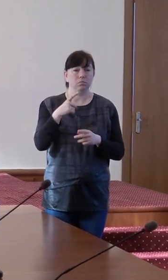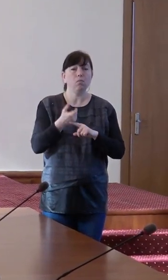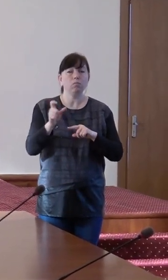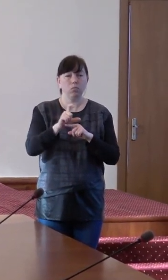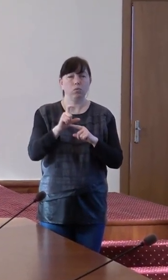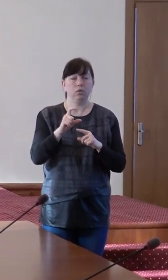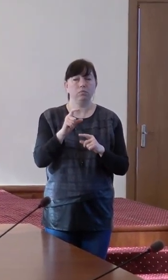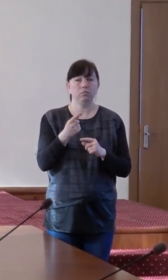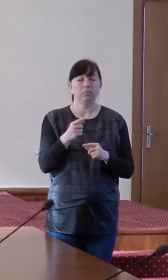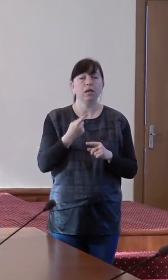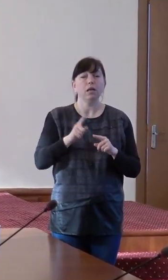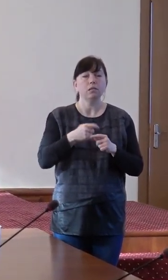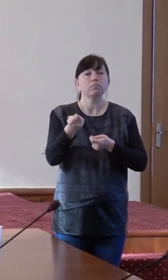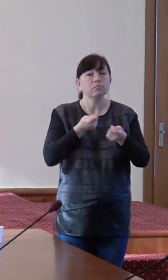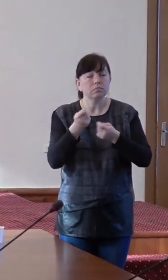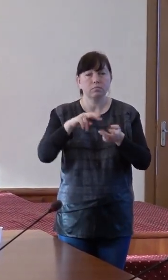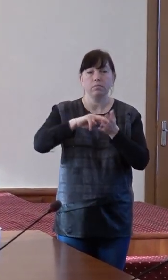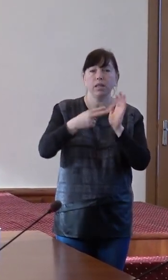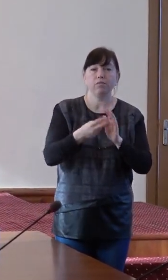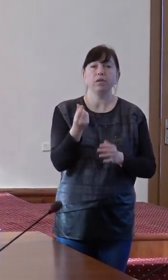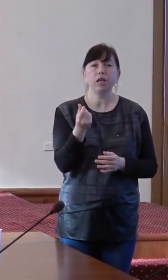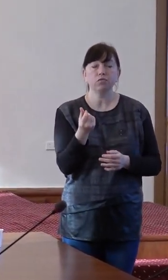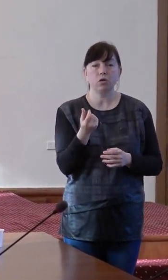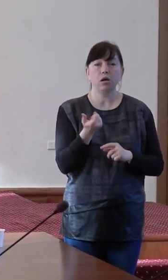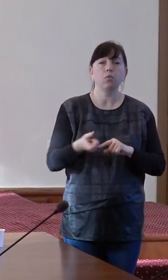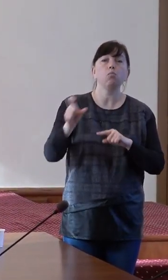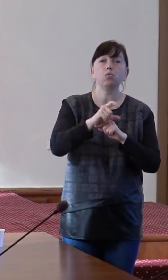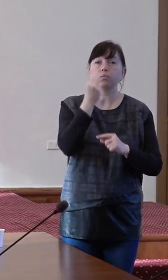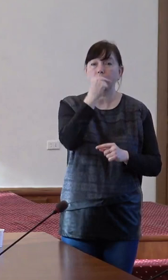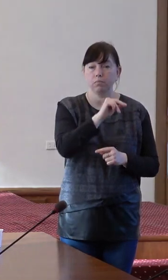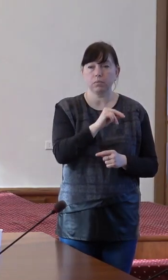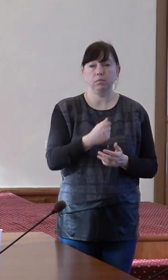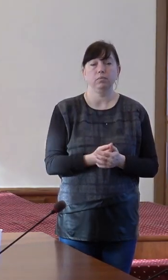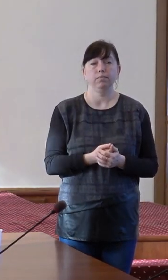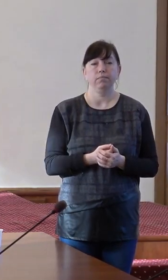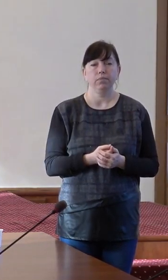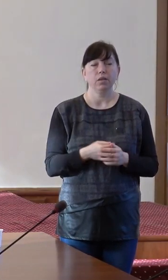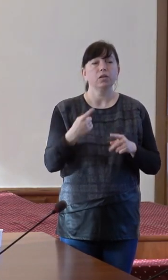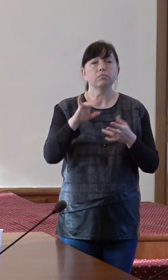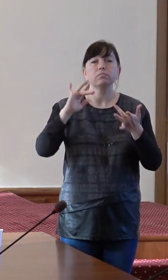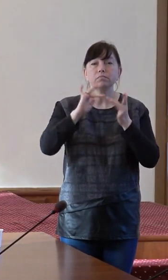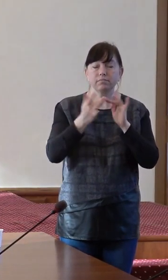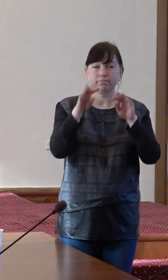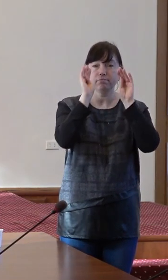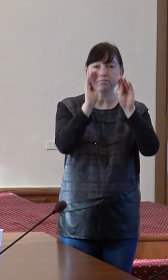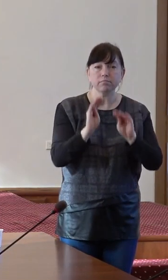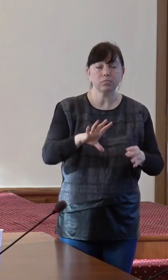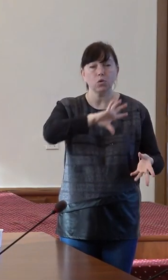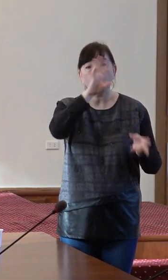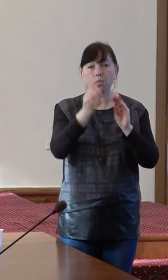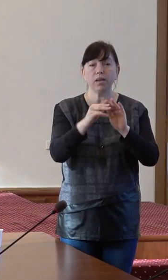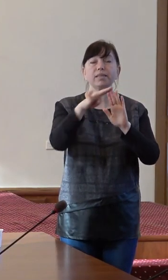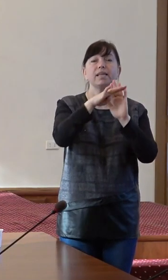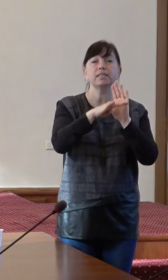robust, un sistem de management și planificare financiară mult mai eficient, o digitalizare completă a